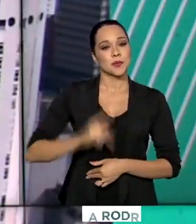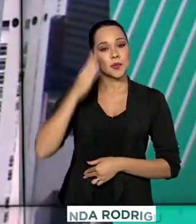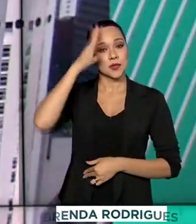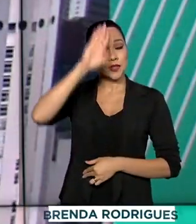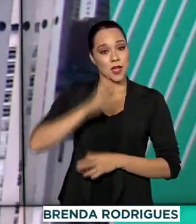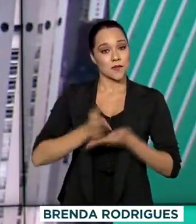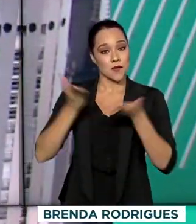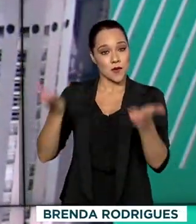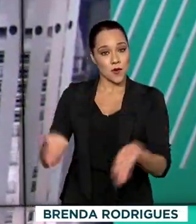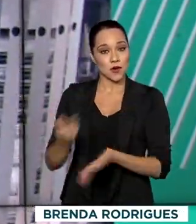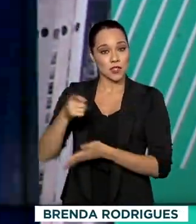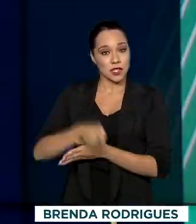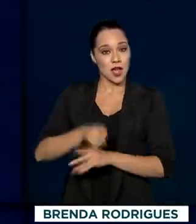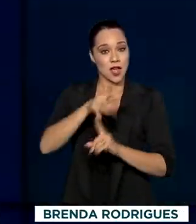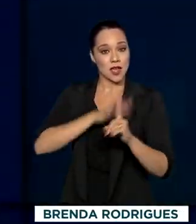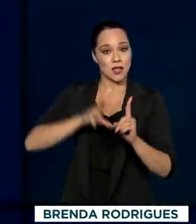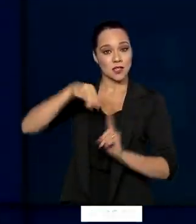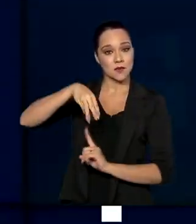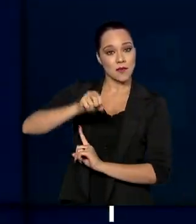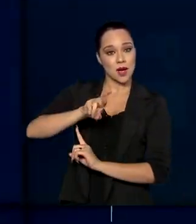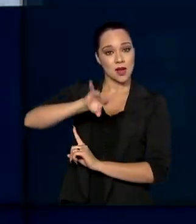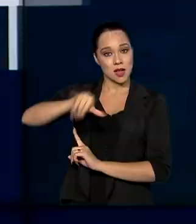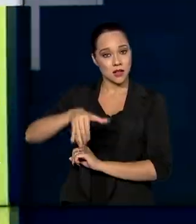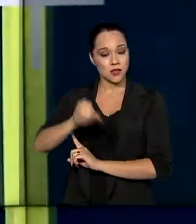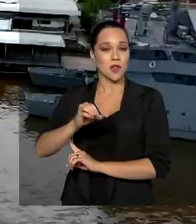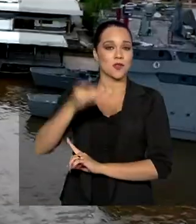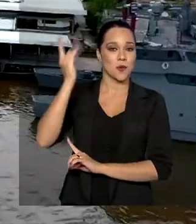esteve hoje na ilha de Marajó, no Pará.